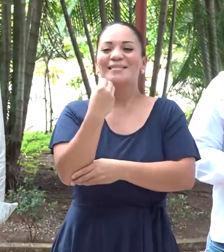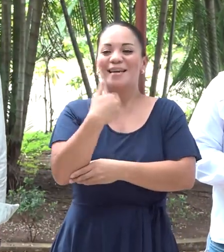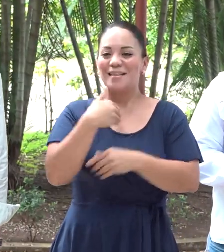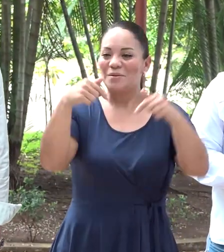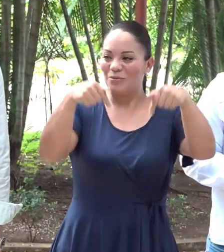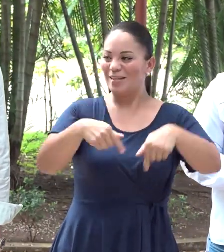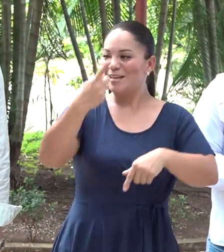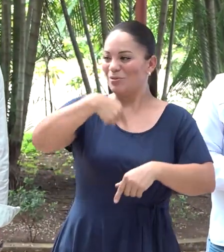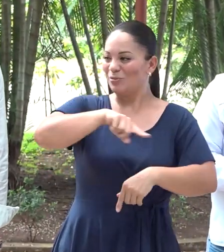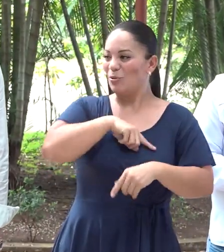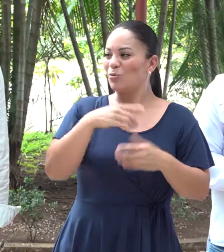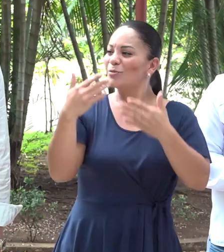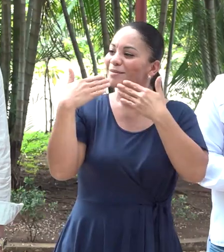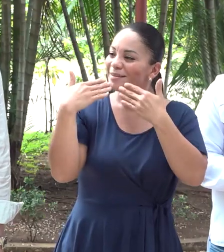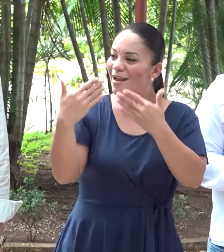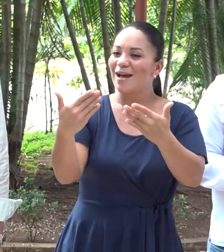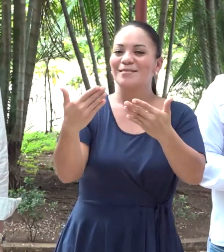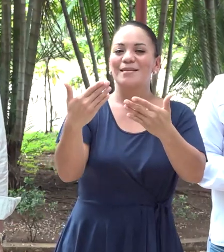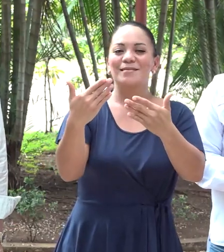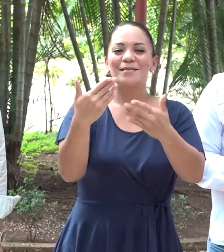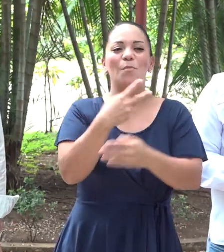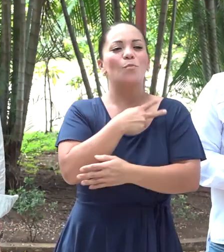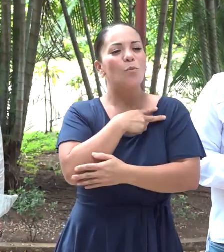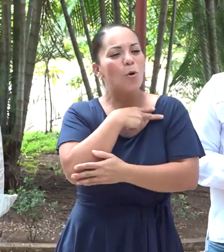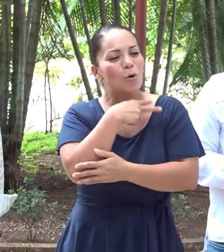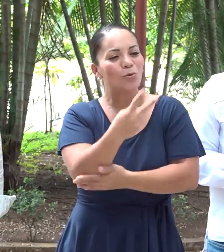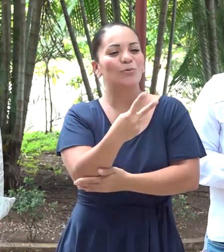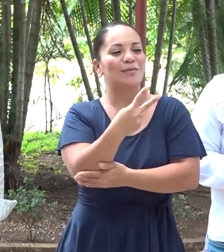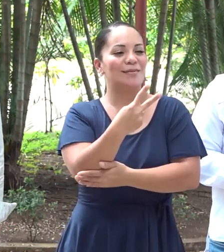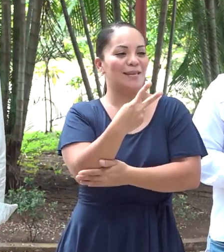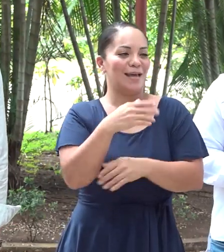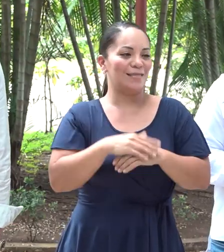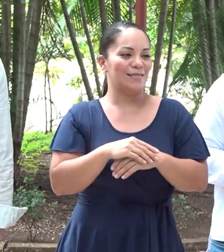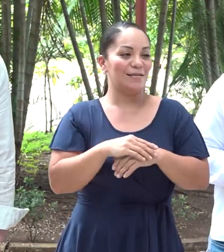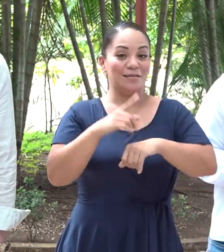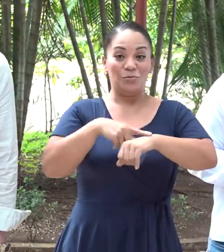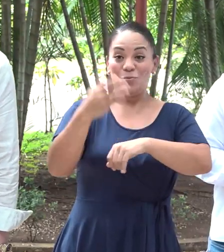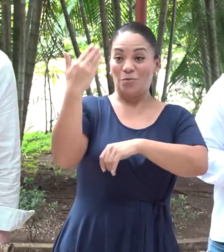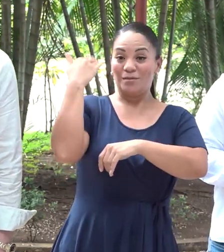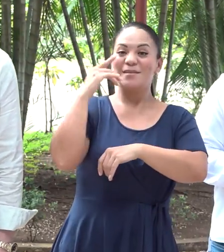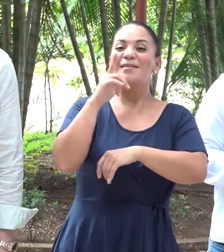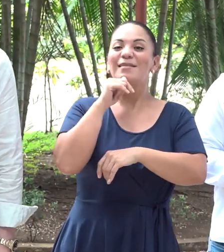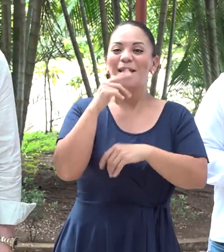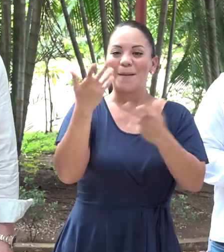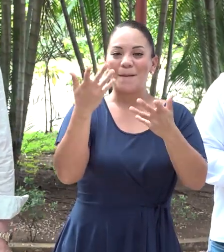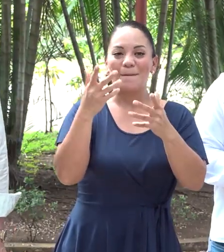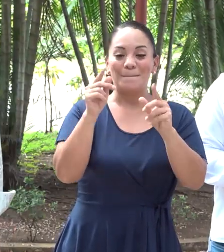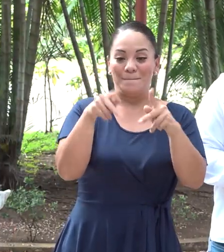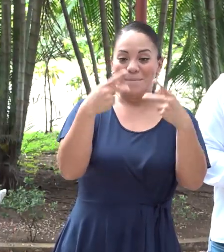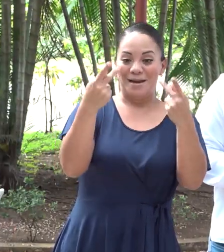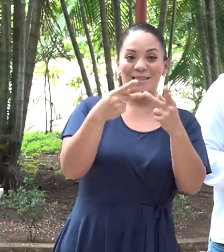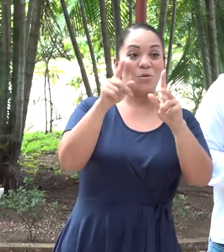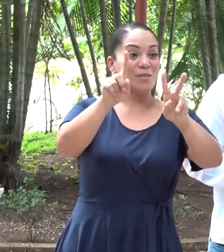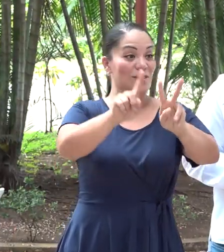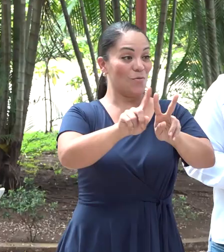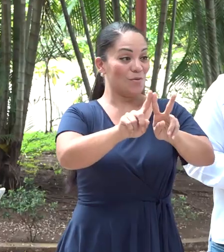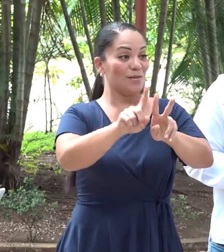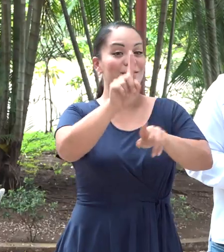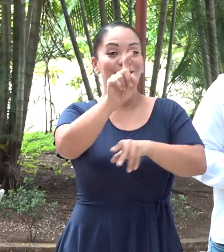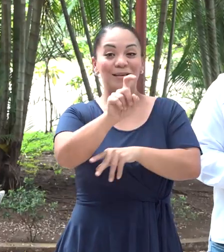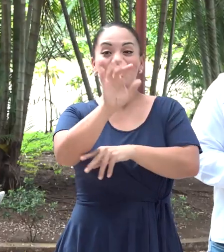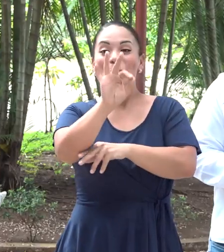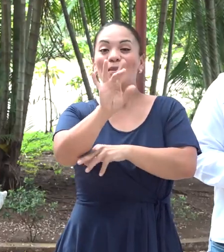nosotros, gracias a la voluntad de, en aquel entonces, el partido de Nicoya, hace 198